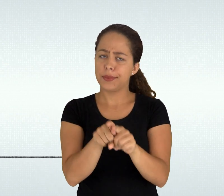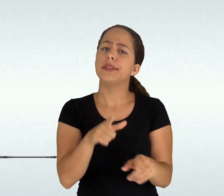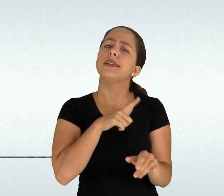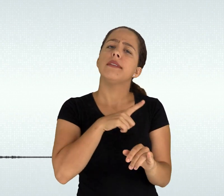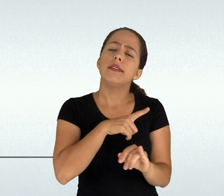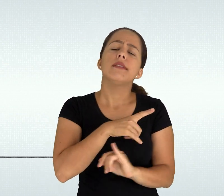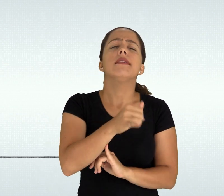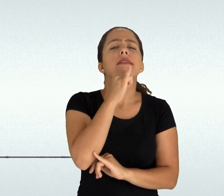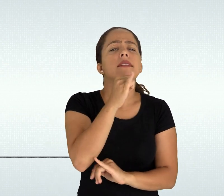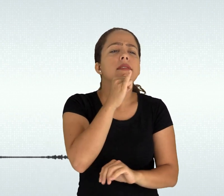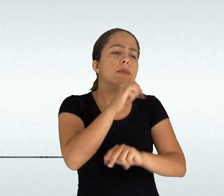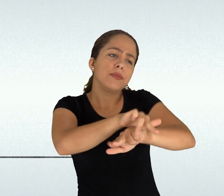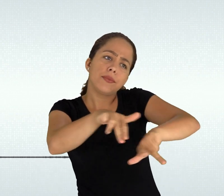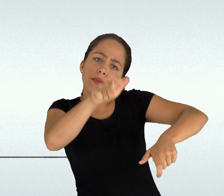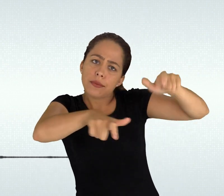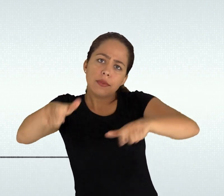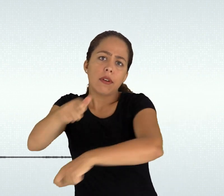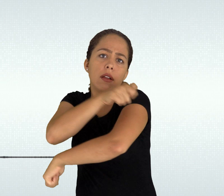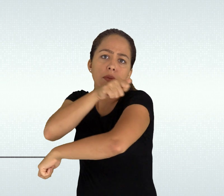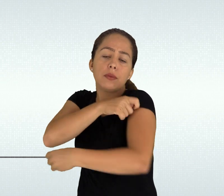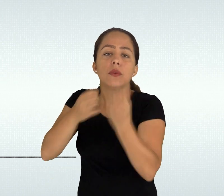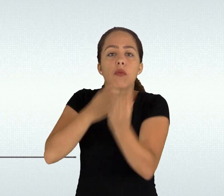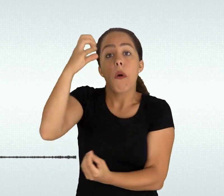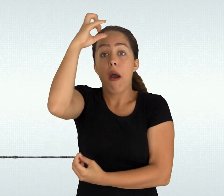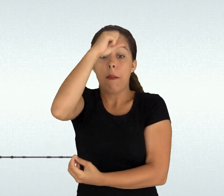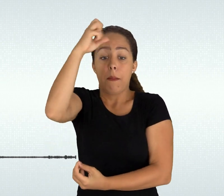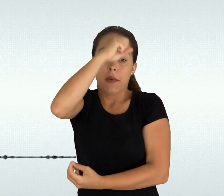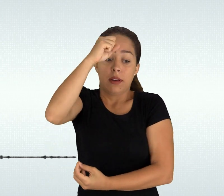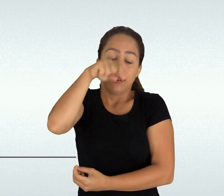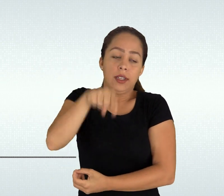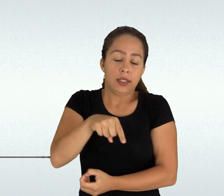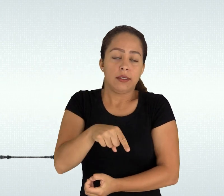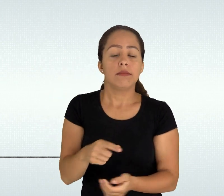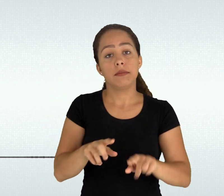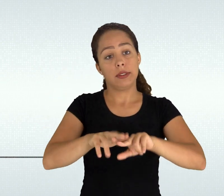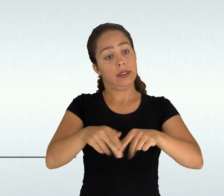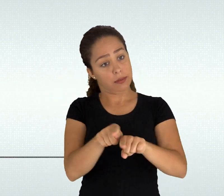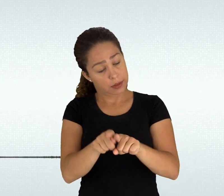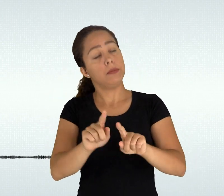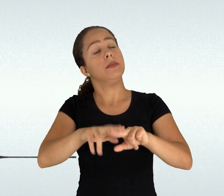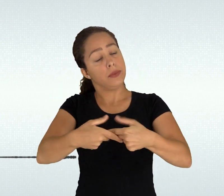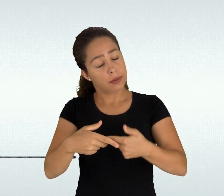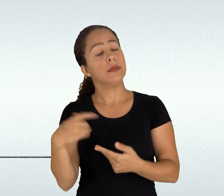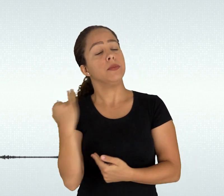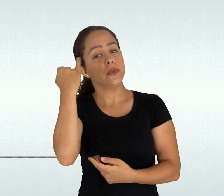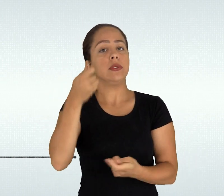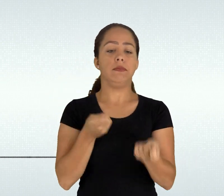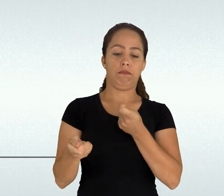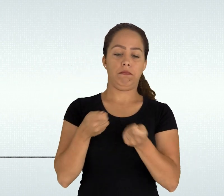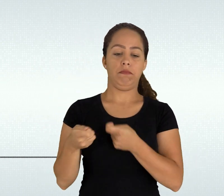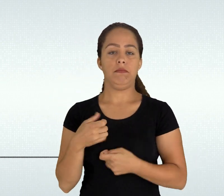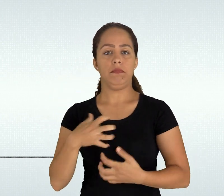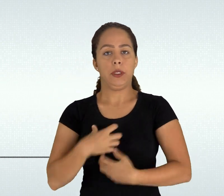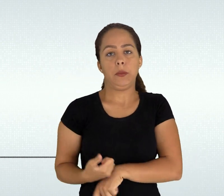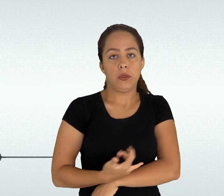Parecer 12 barra 2012 CNE MEC página 16